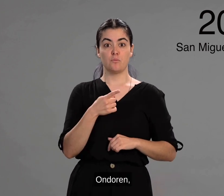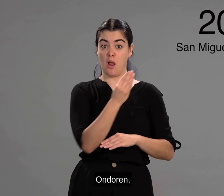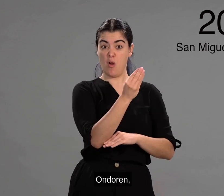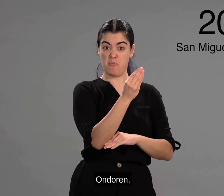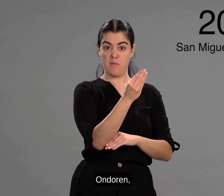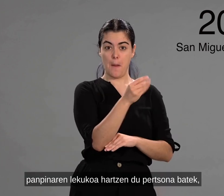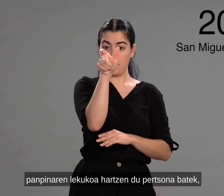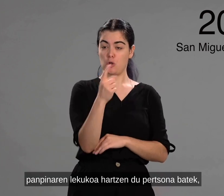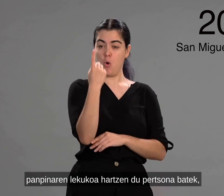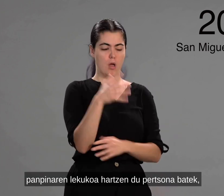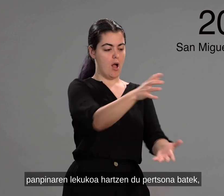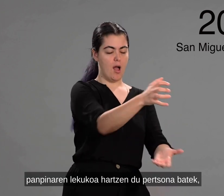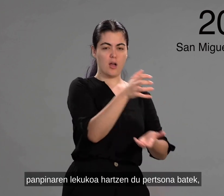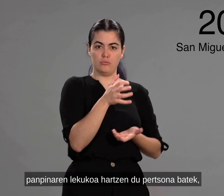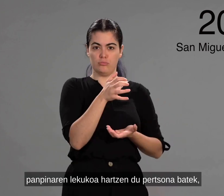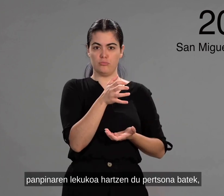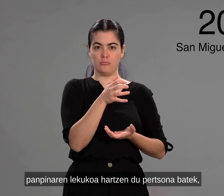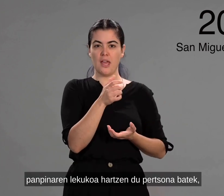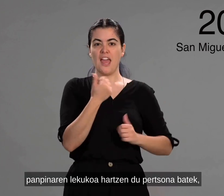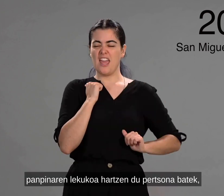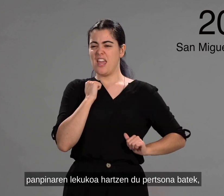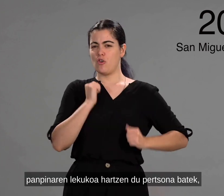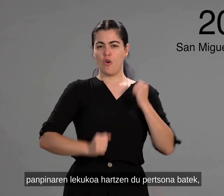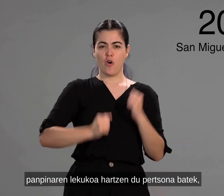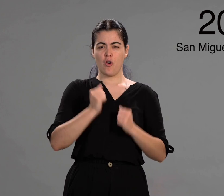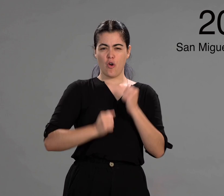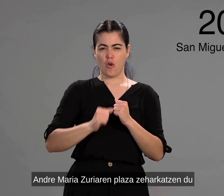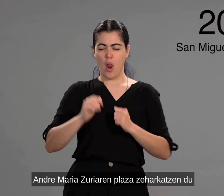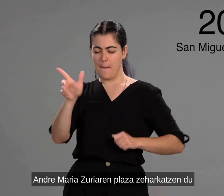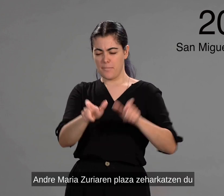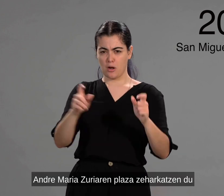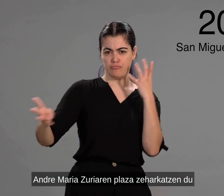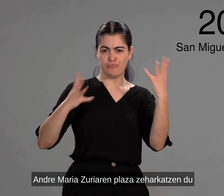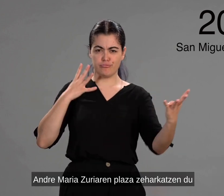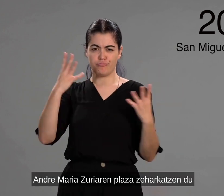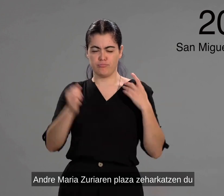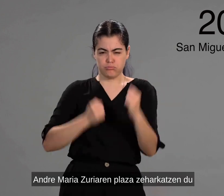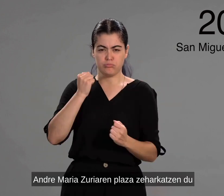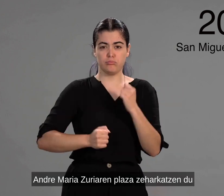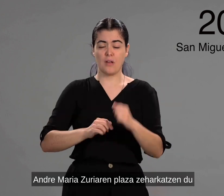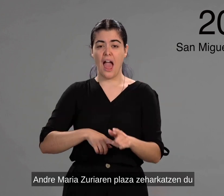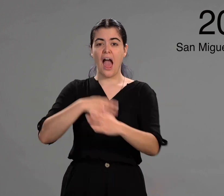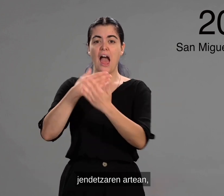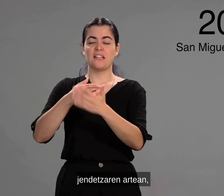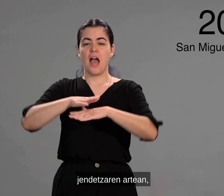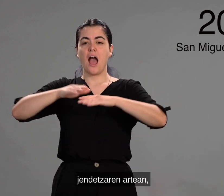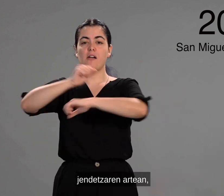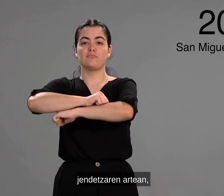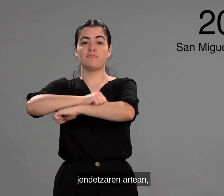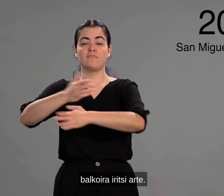Ondoren panpina lekukoa hartzen du pertsona batek. Andremaria Zuriaren plaza zeharkatzen du jendetzaren artean